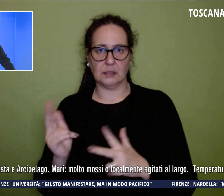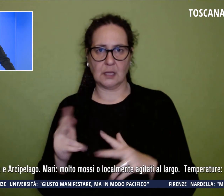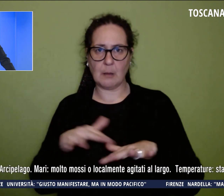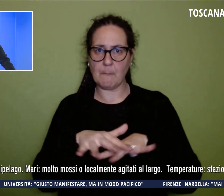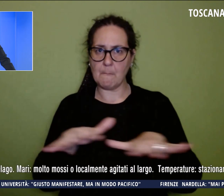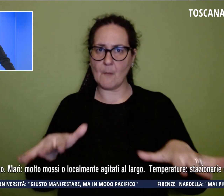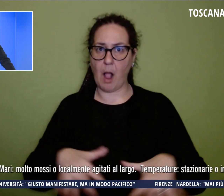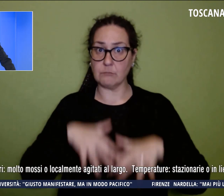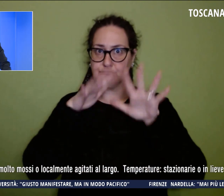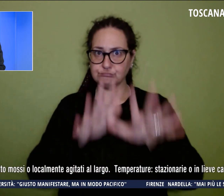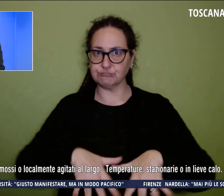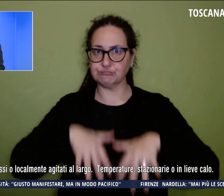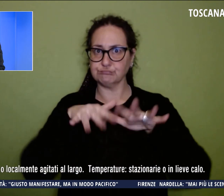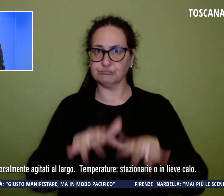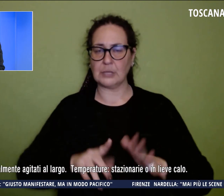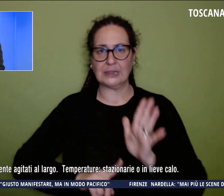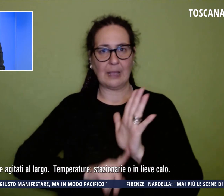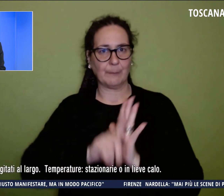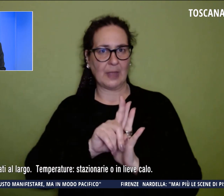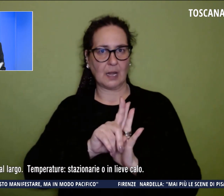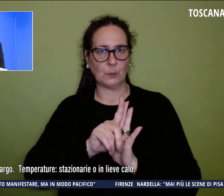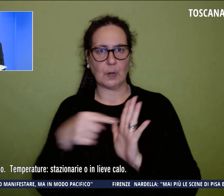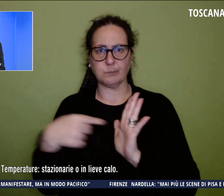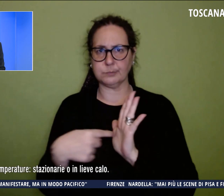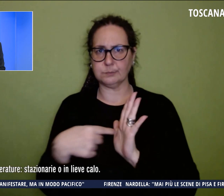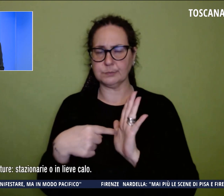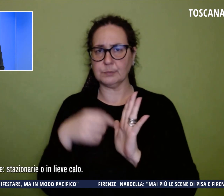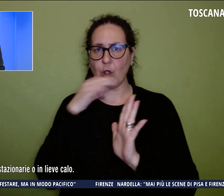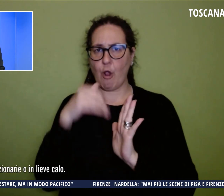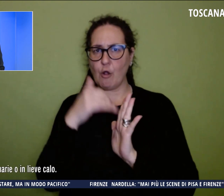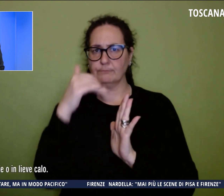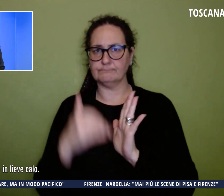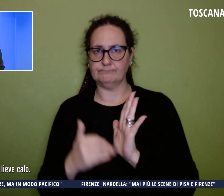molto mossi, le temperature sono stazionarie o in lieve caro.